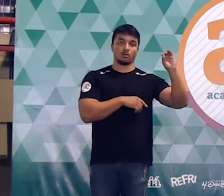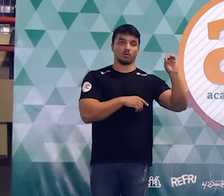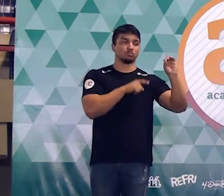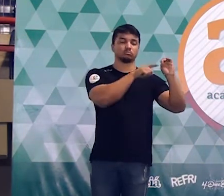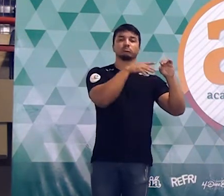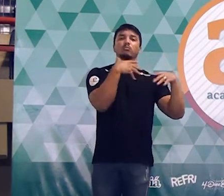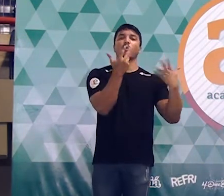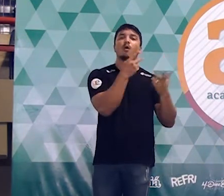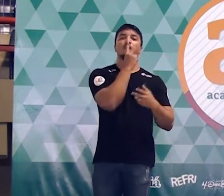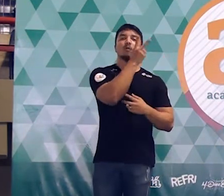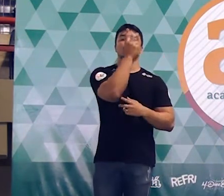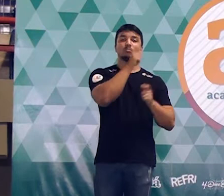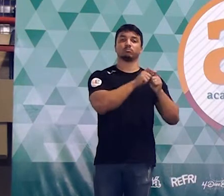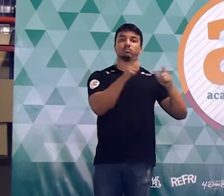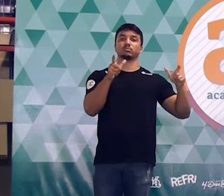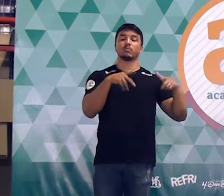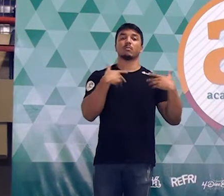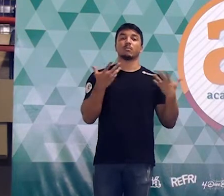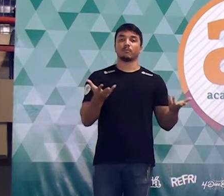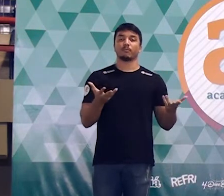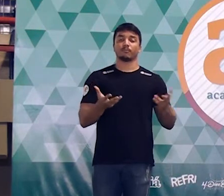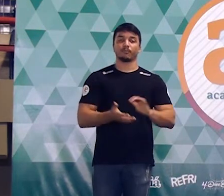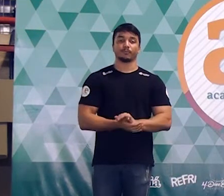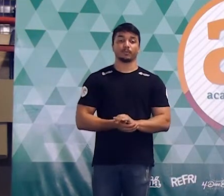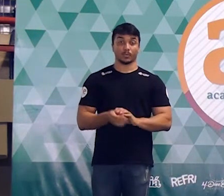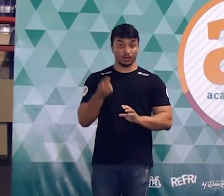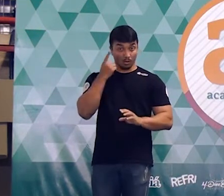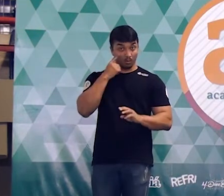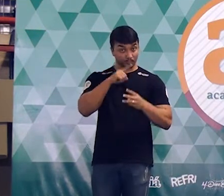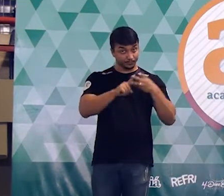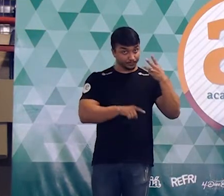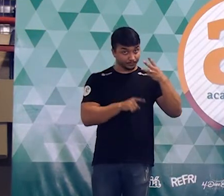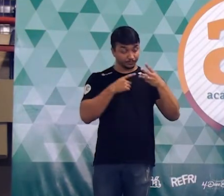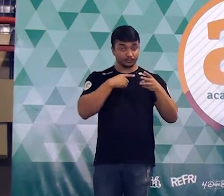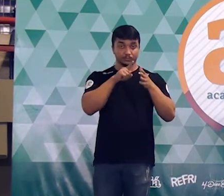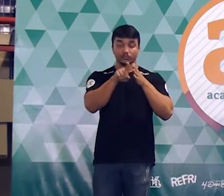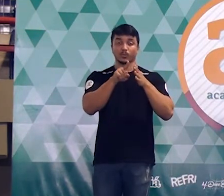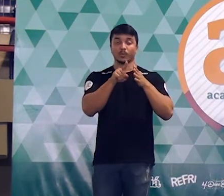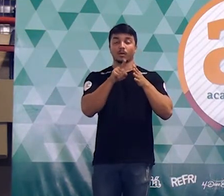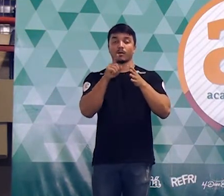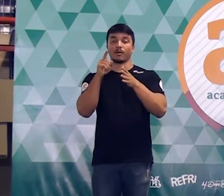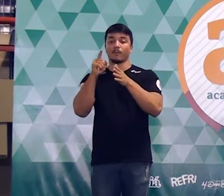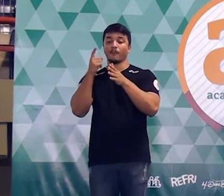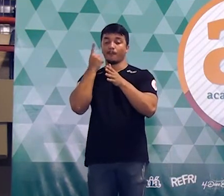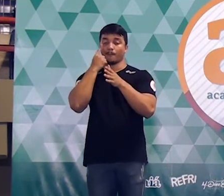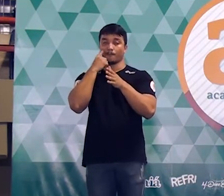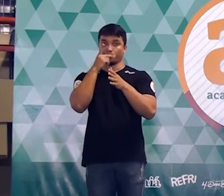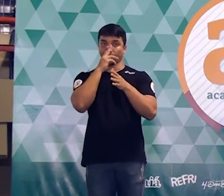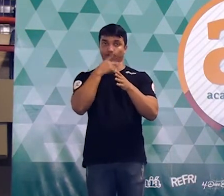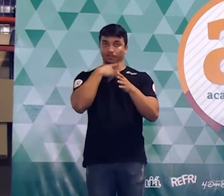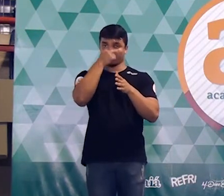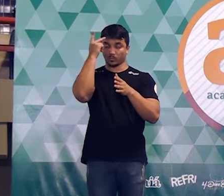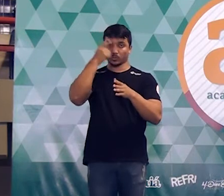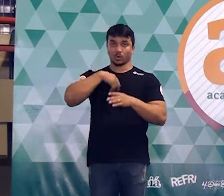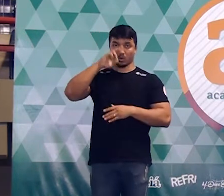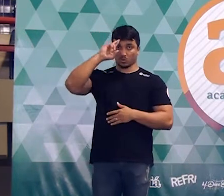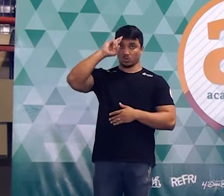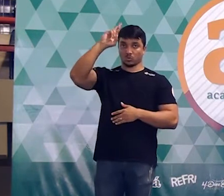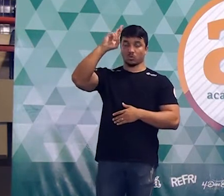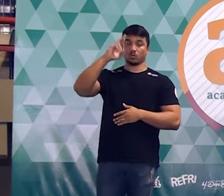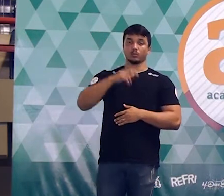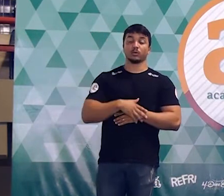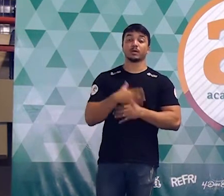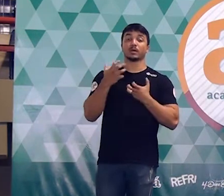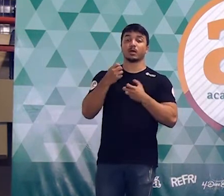duas restrições aqui no enunciado da questão. O enunciado diz que o proprietário desse local